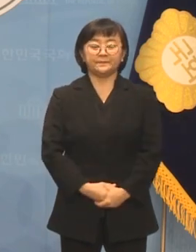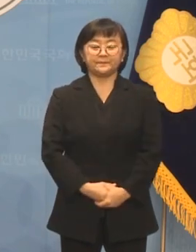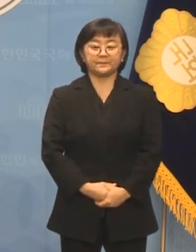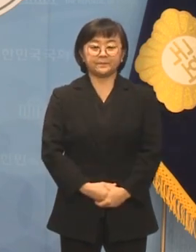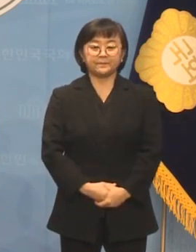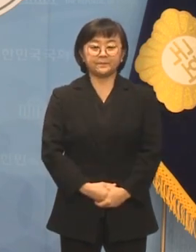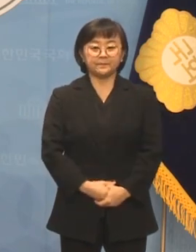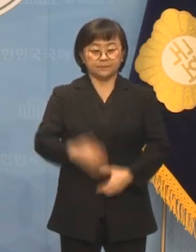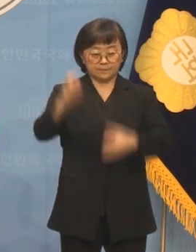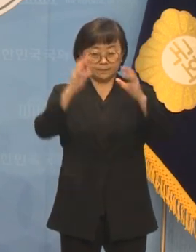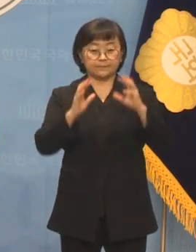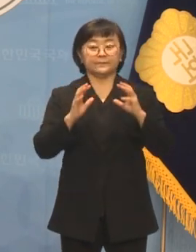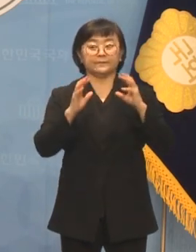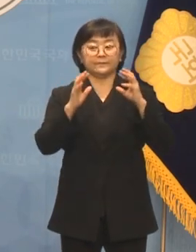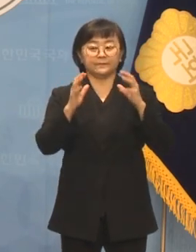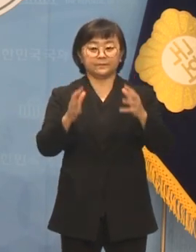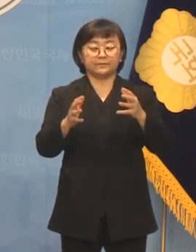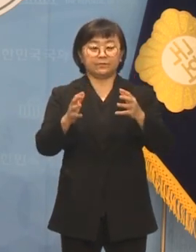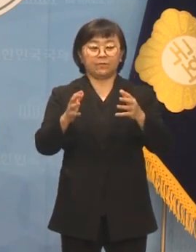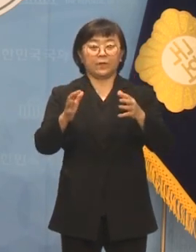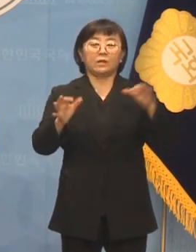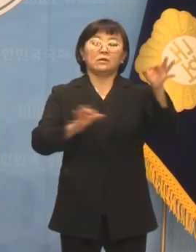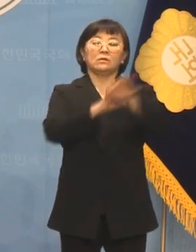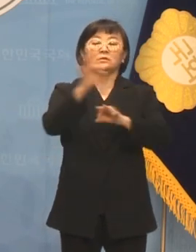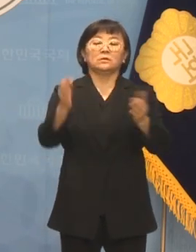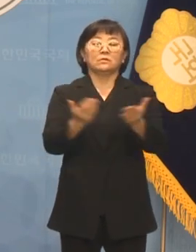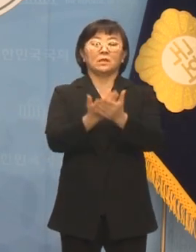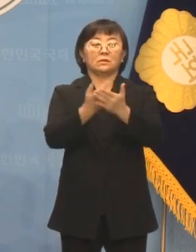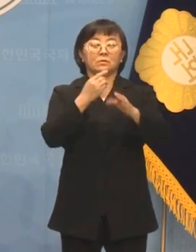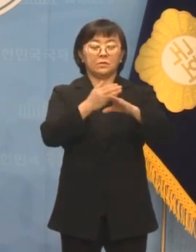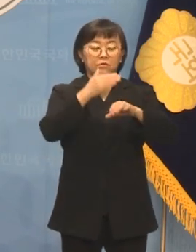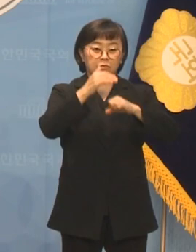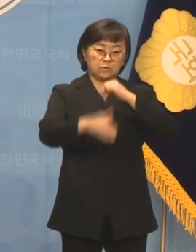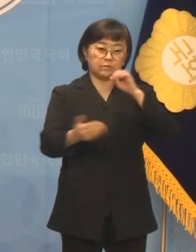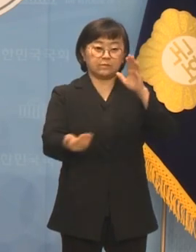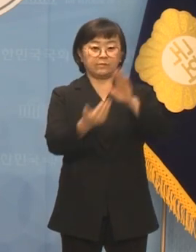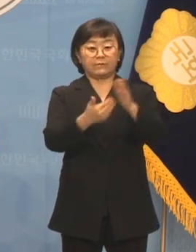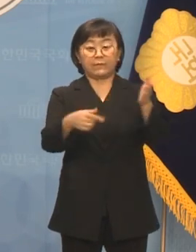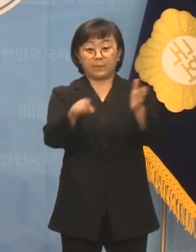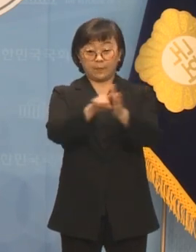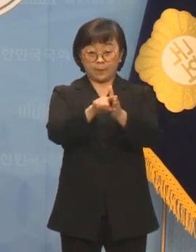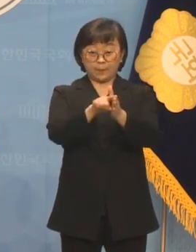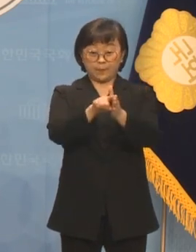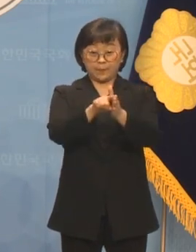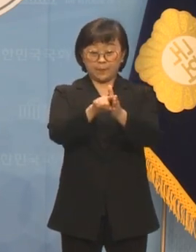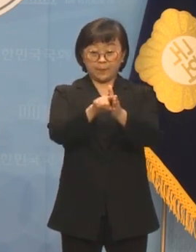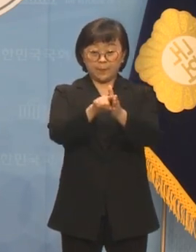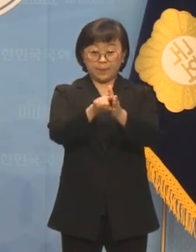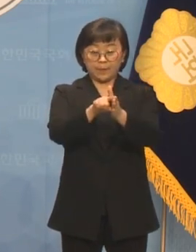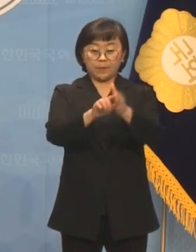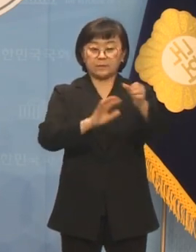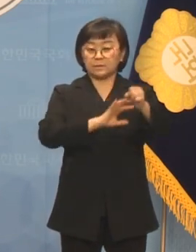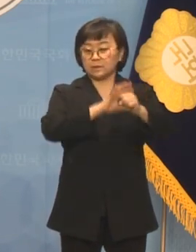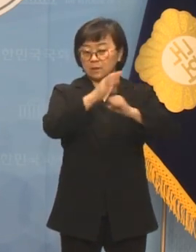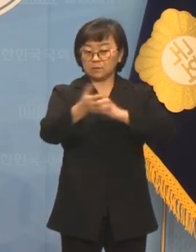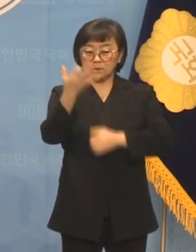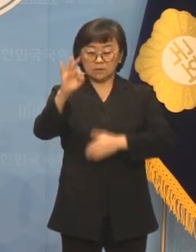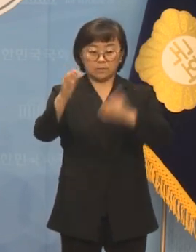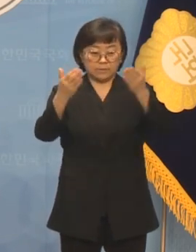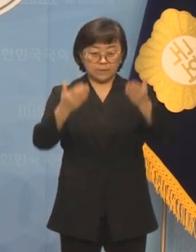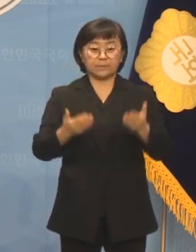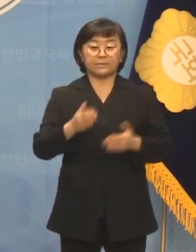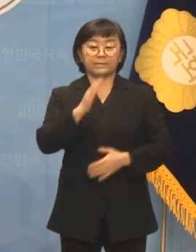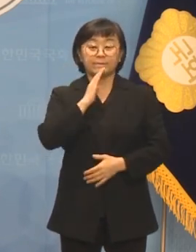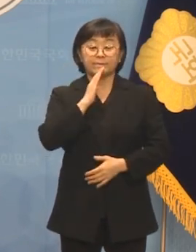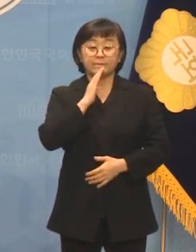대한민국이 경제발전과 민주주의 구현에 있어 세계적으로 인정받는 것은